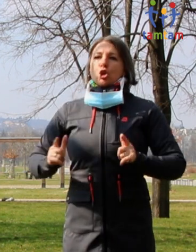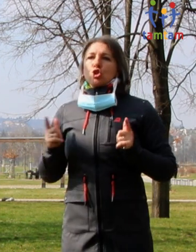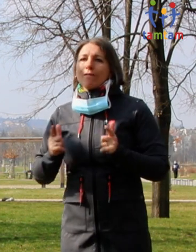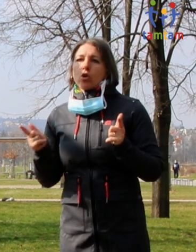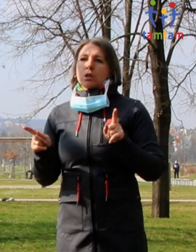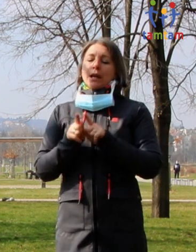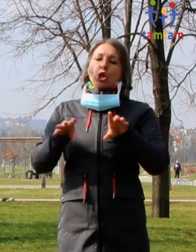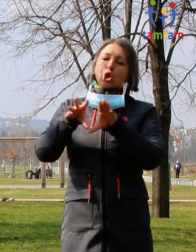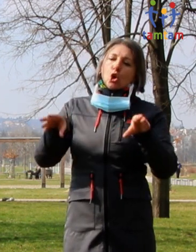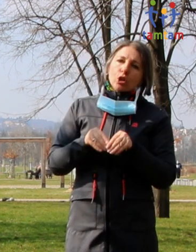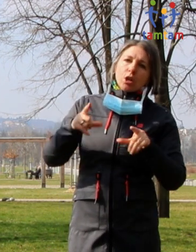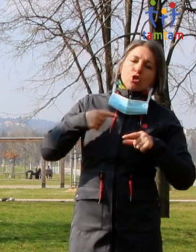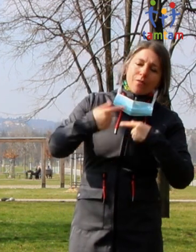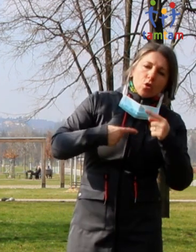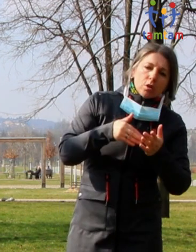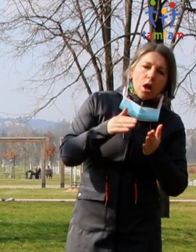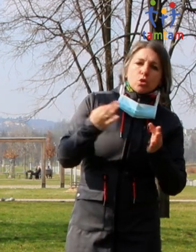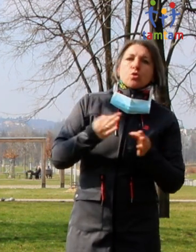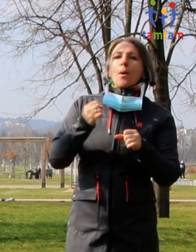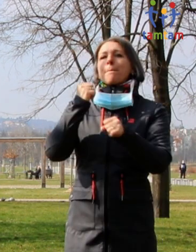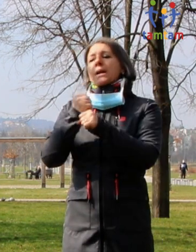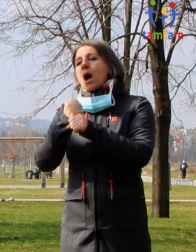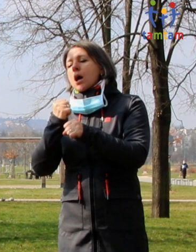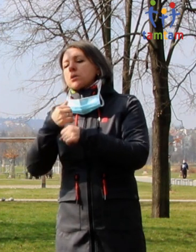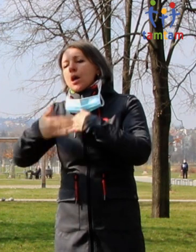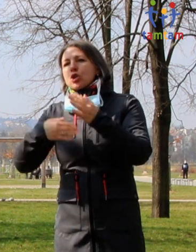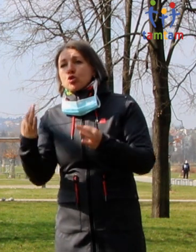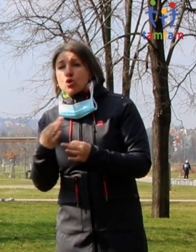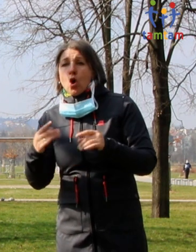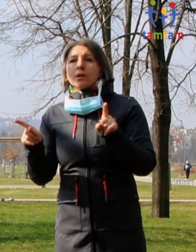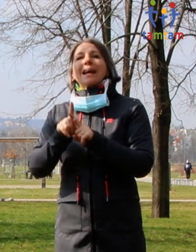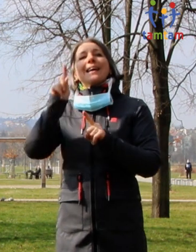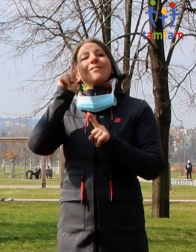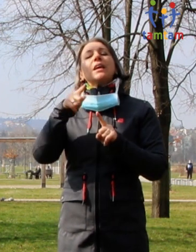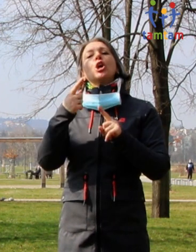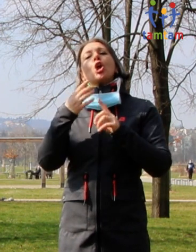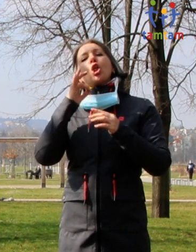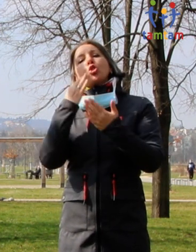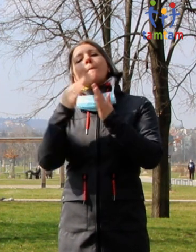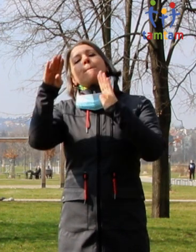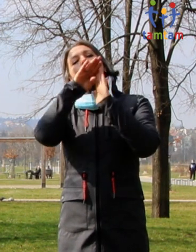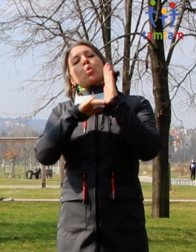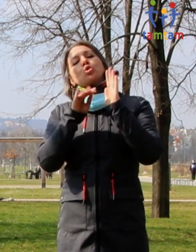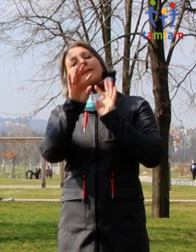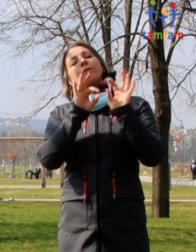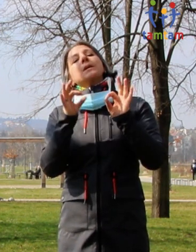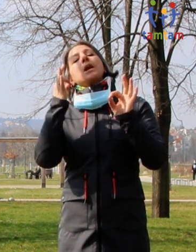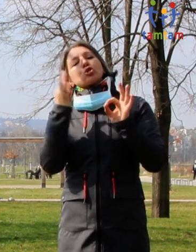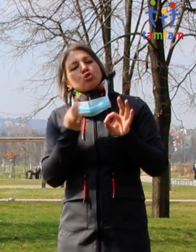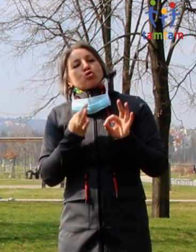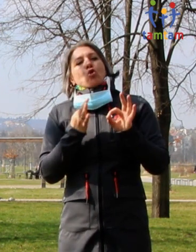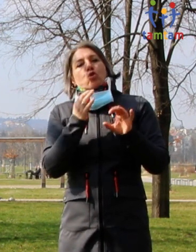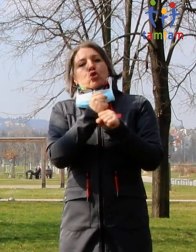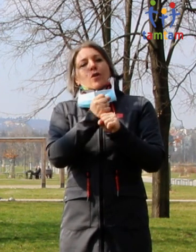rodině, v práci. Potřebujeme vědět, která doporučení teda máme respektovat, abychom to nepřeháněli na jednu stranu,